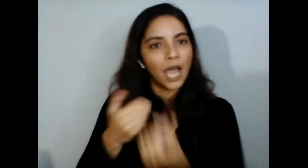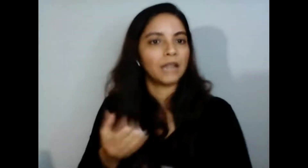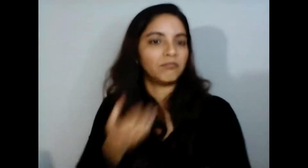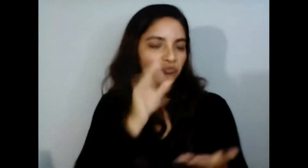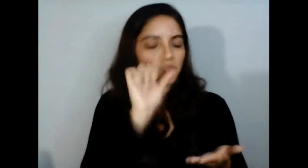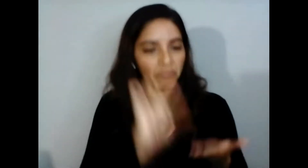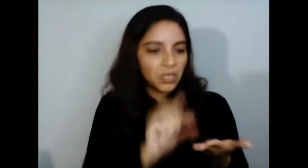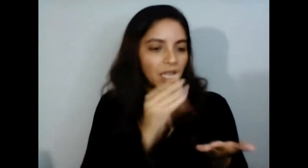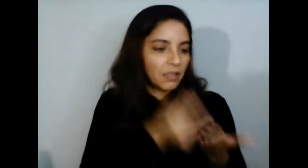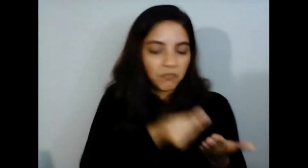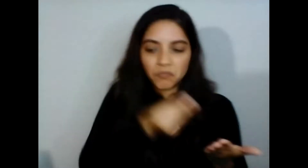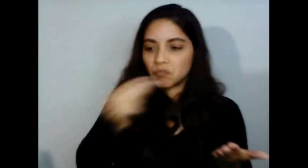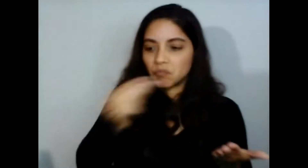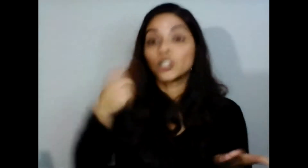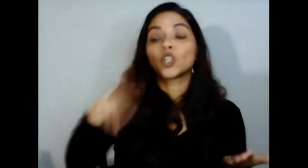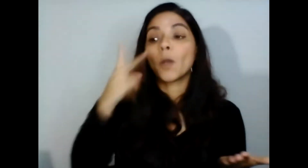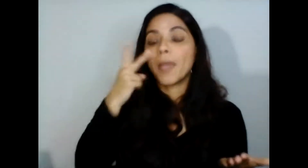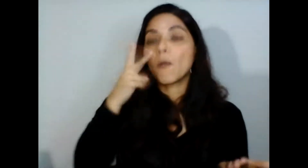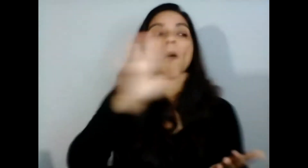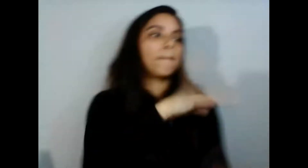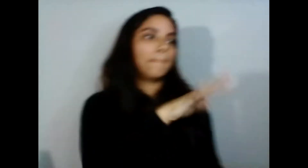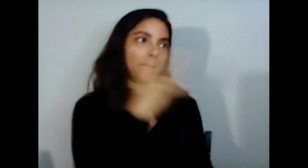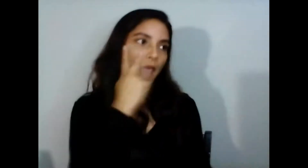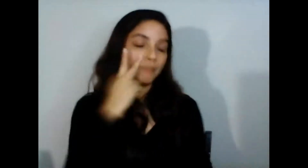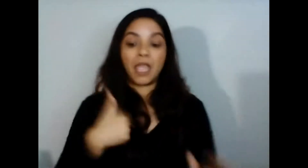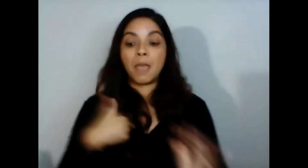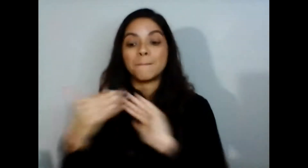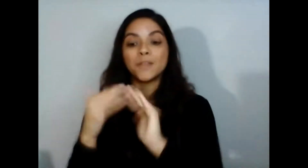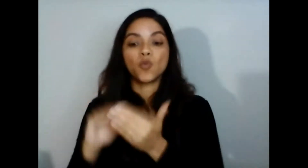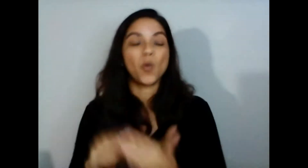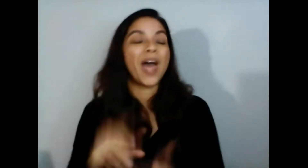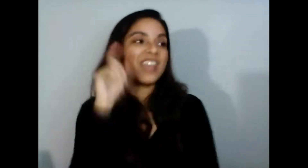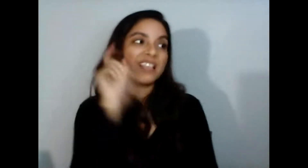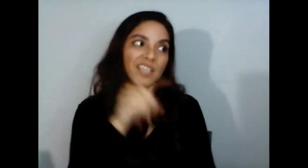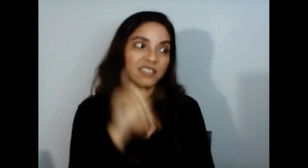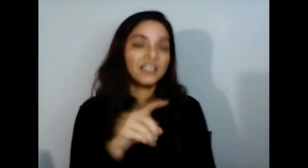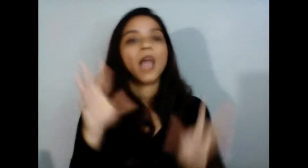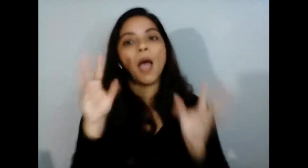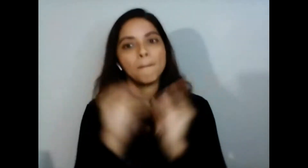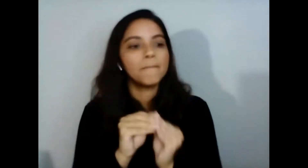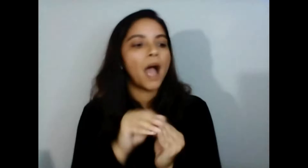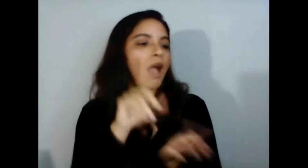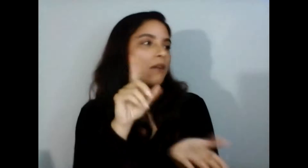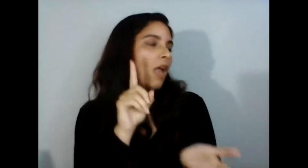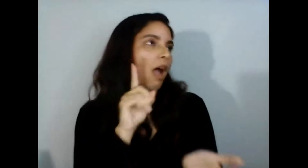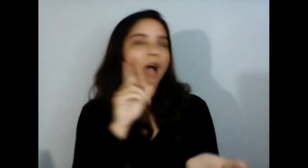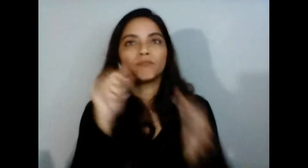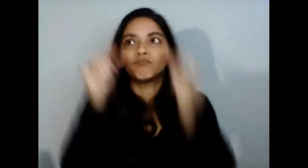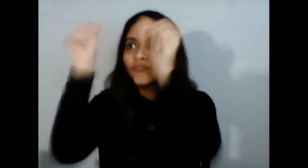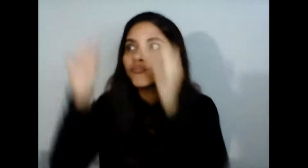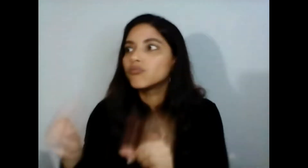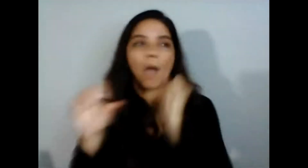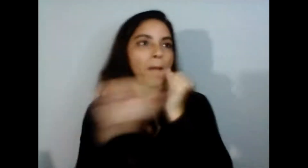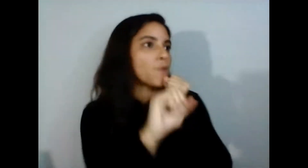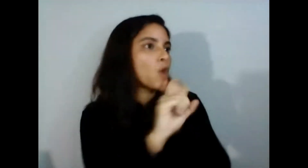por ejemplo si determina miren mi comunidad realmente hace falta mandar a imprimir estos recursos y distribuirlos en la comunidad eso es algo